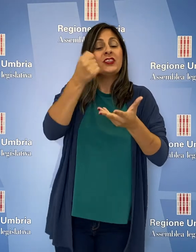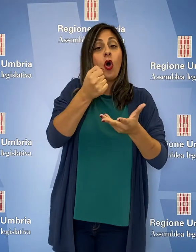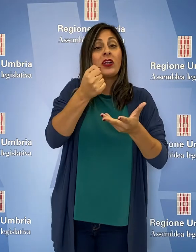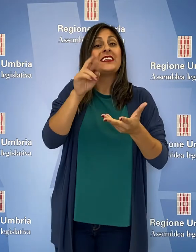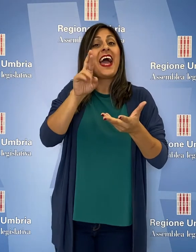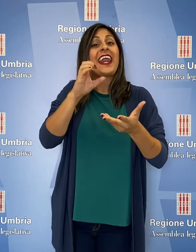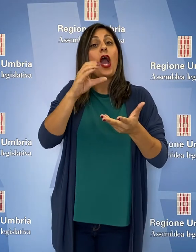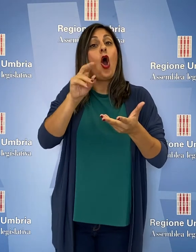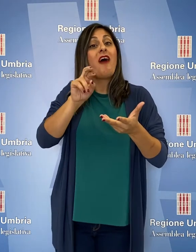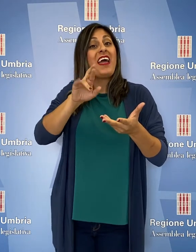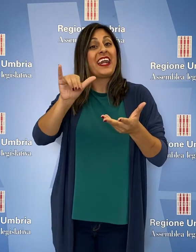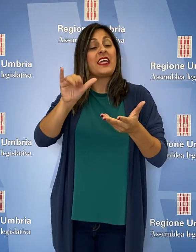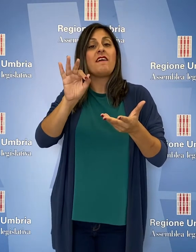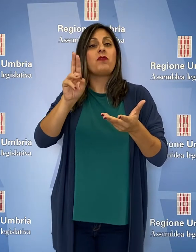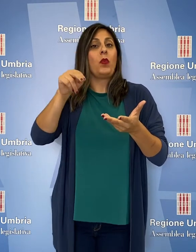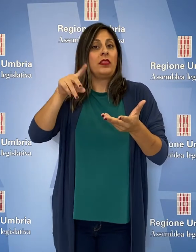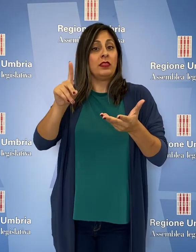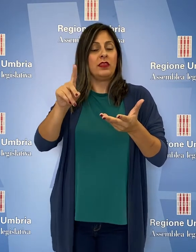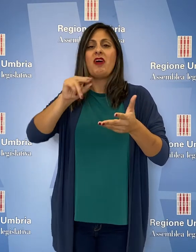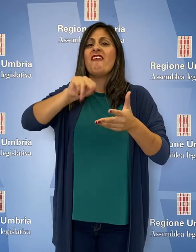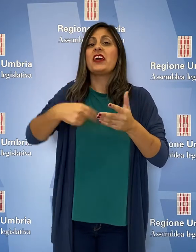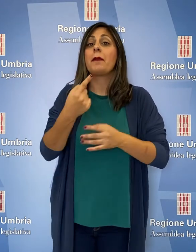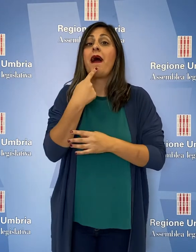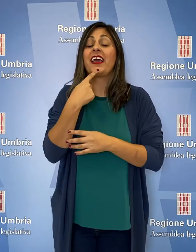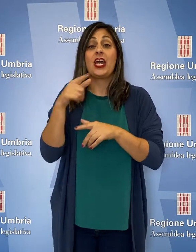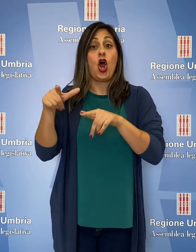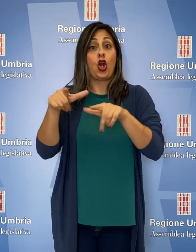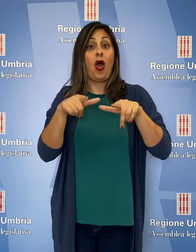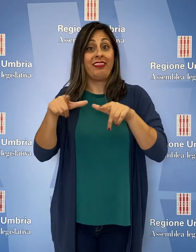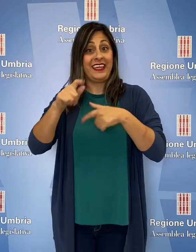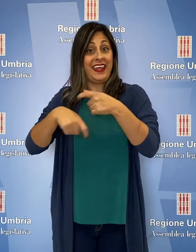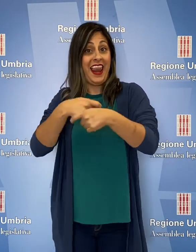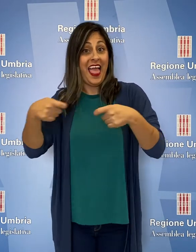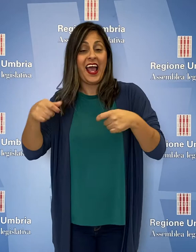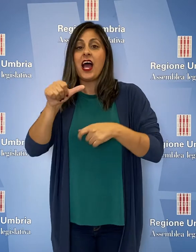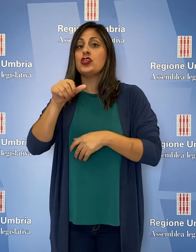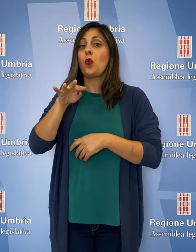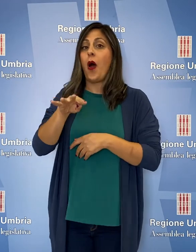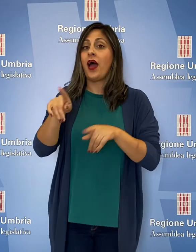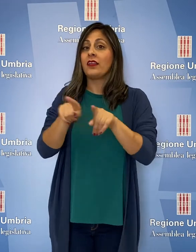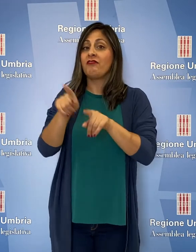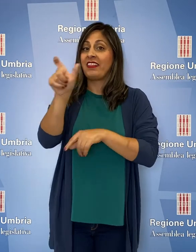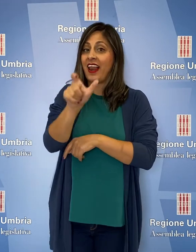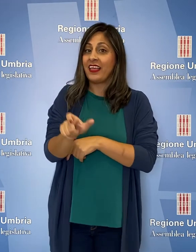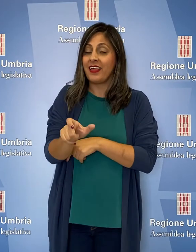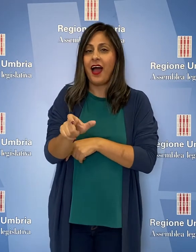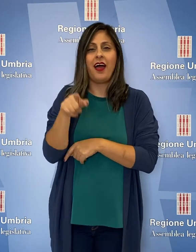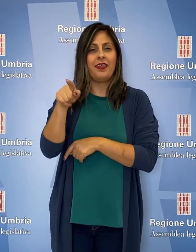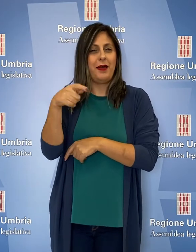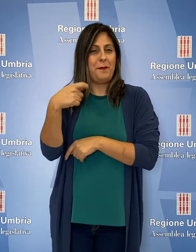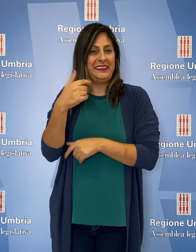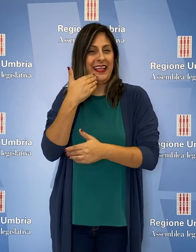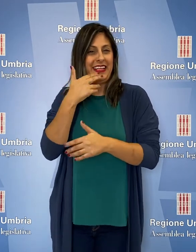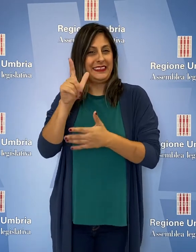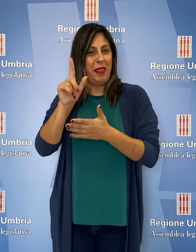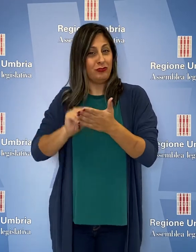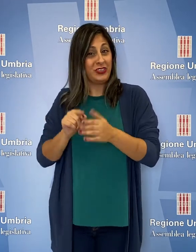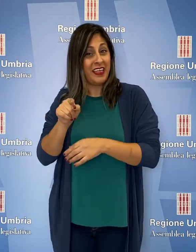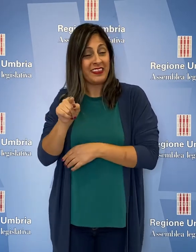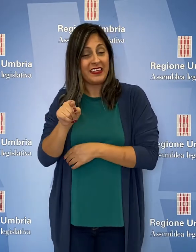dal Recovery Fund, a firma di Eugenio Rondini della Lega, Marco Squarta, Fratelli d'Italia, Presidente dell'Assemblea legislativa,